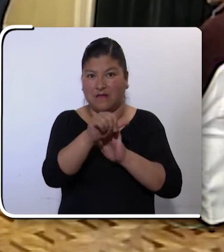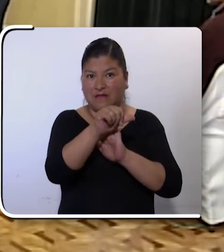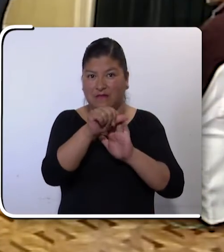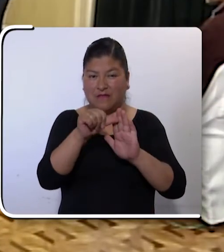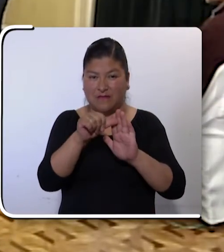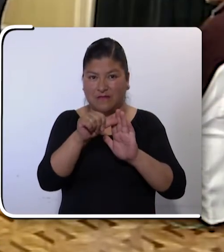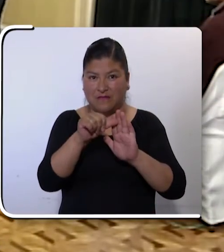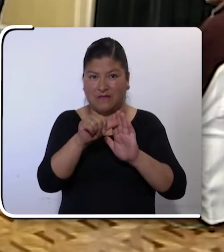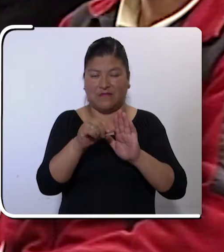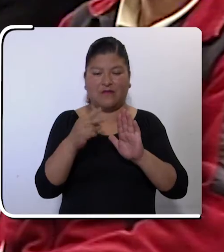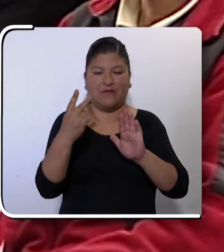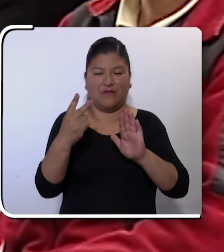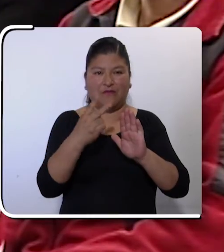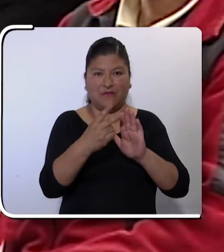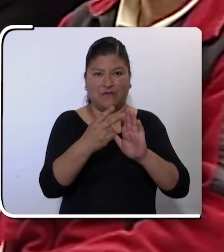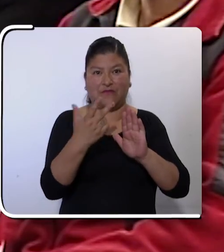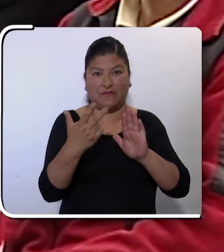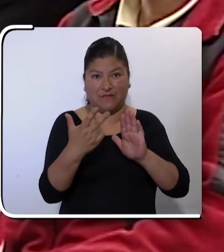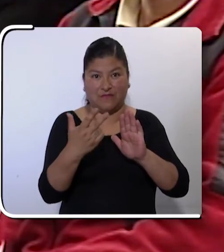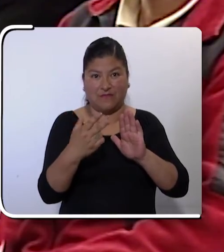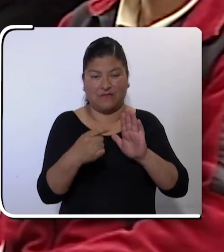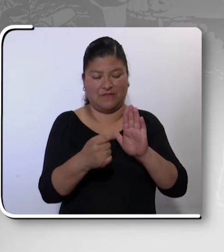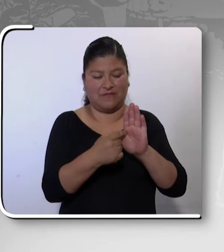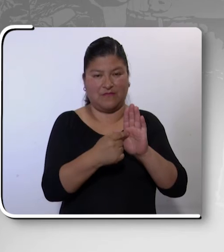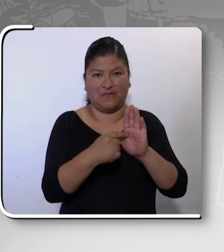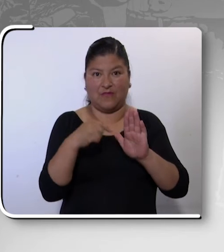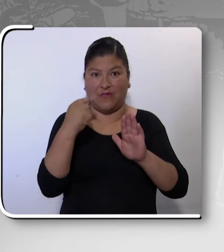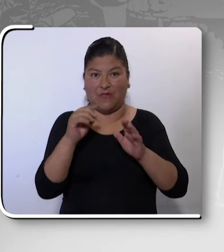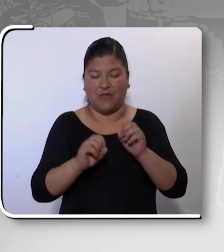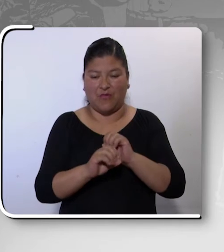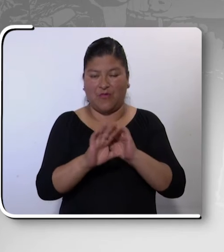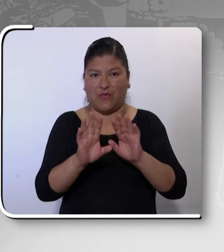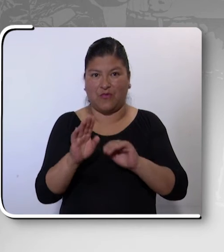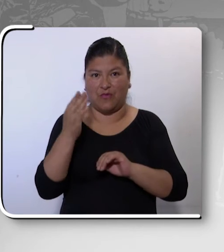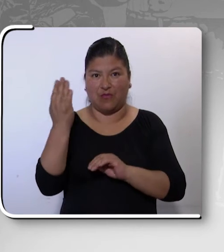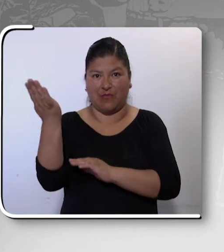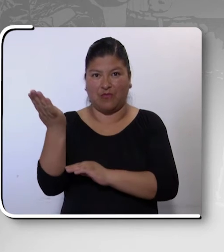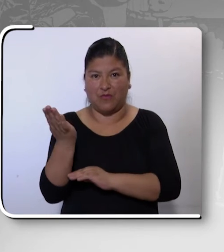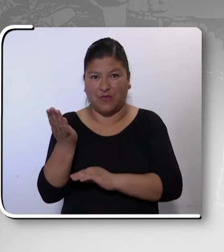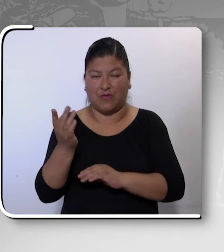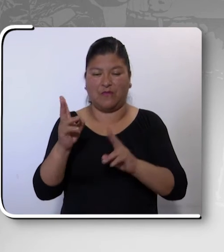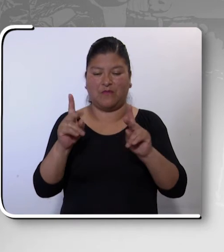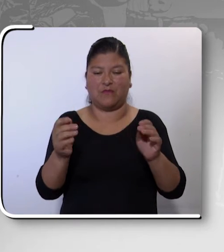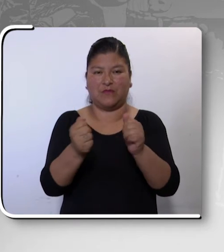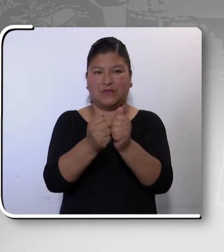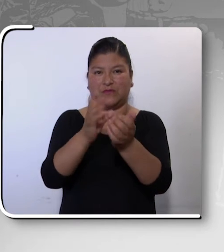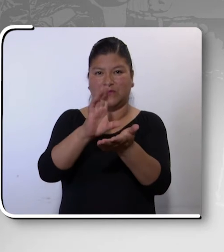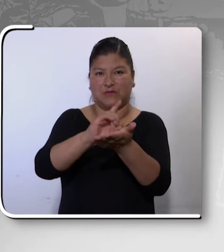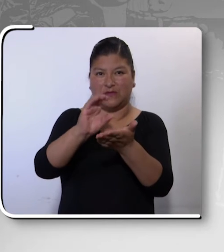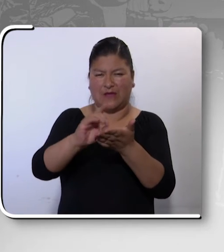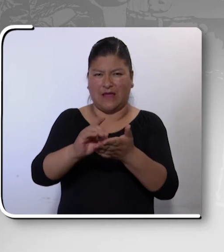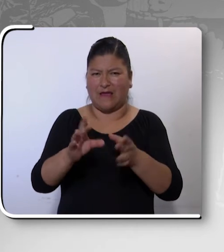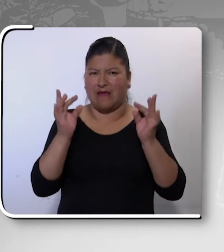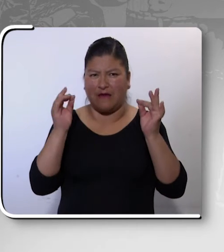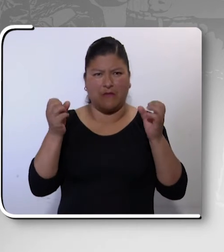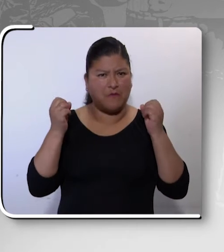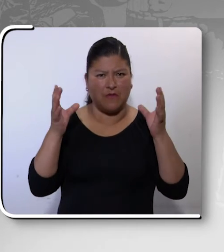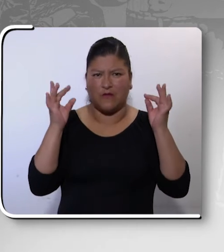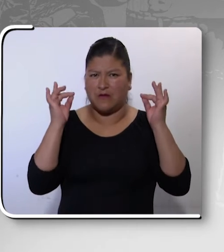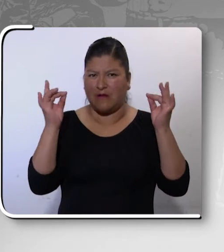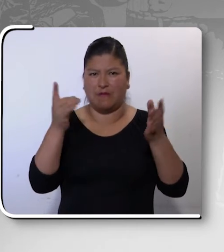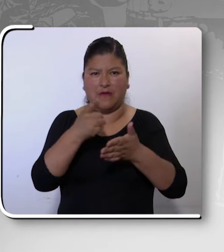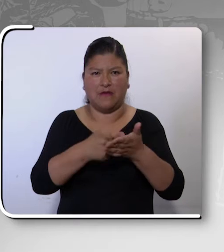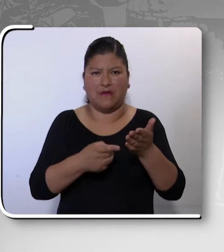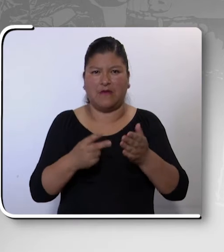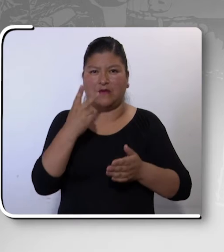en la ley 223, la creación de un bono municipal para personas con discapacidad grave y muy grave, que